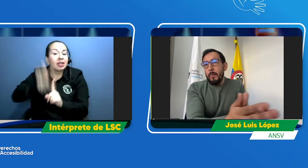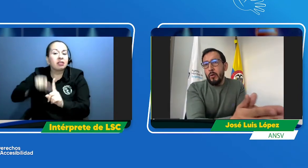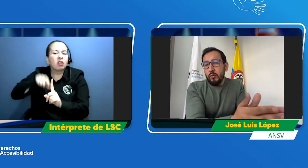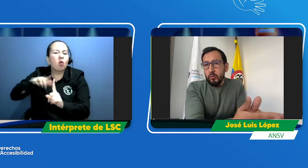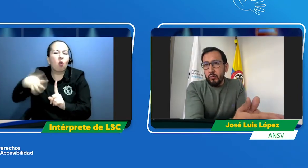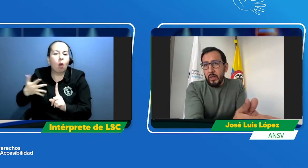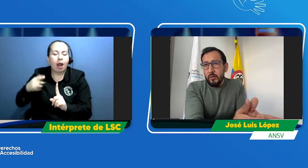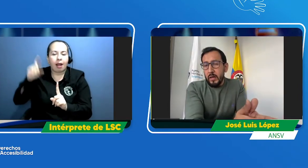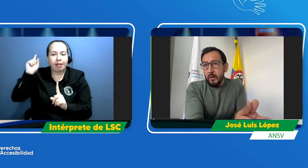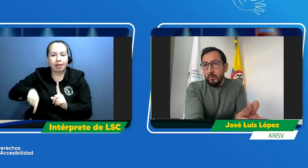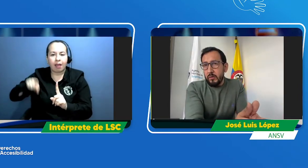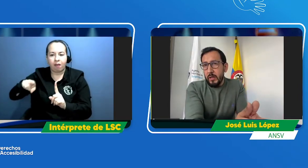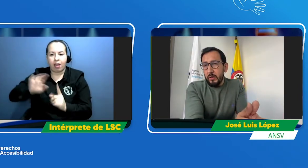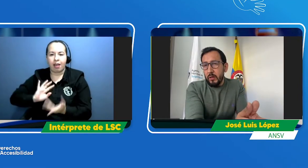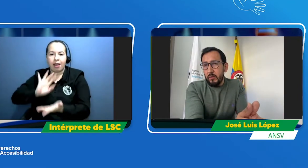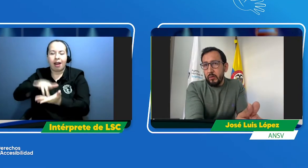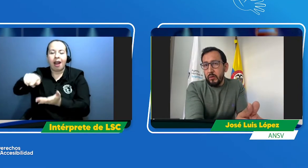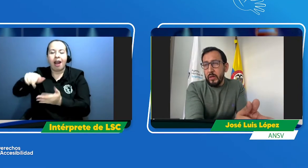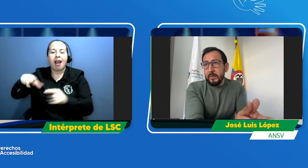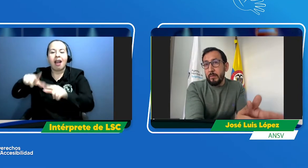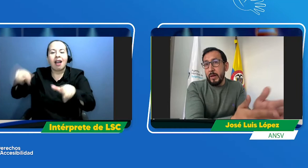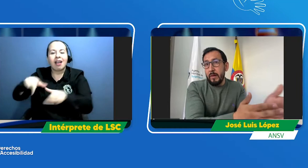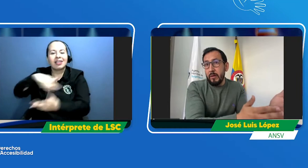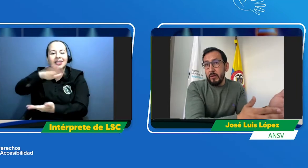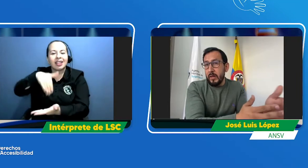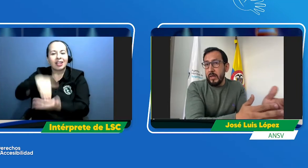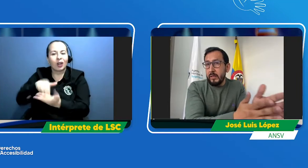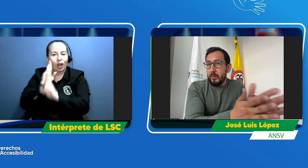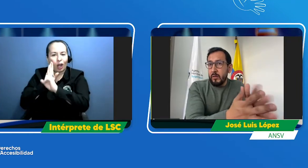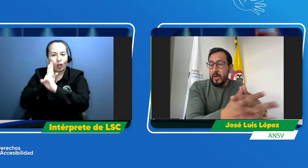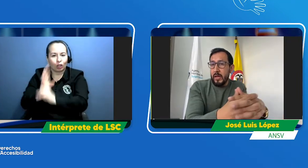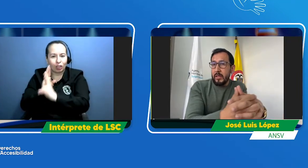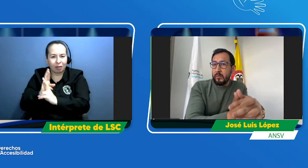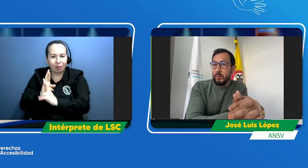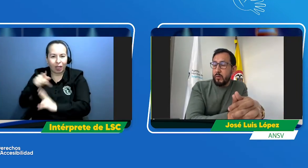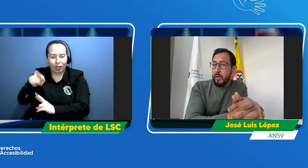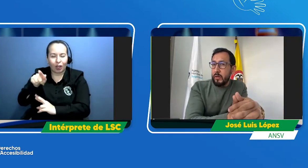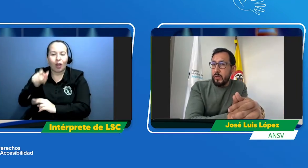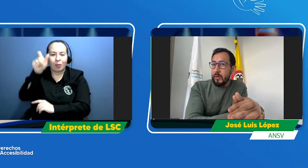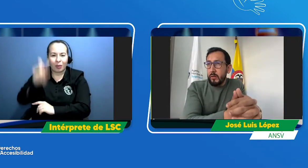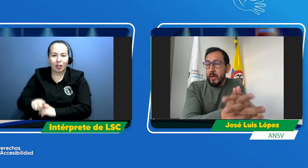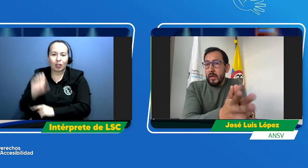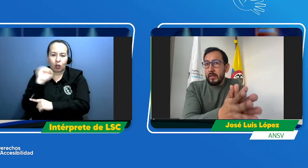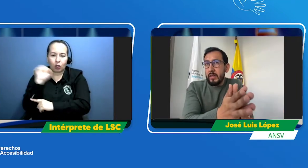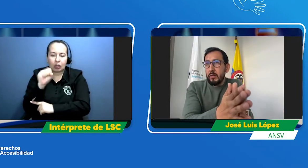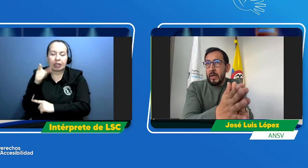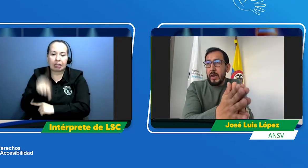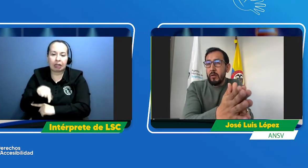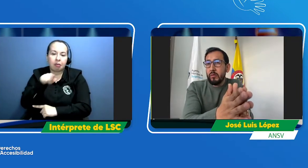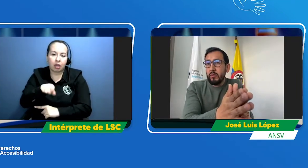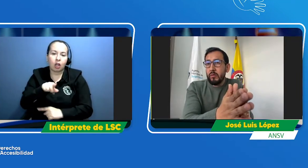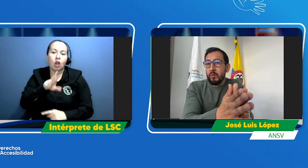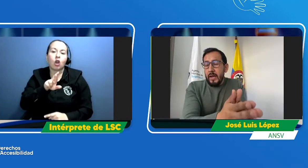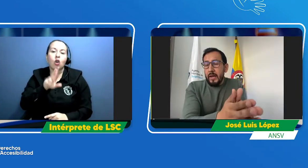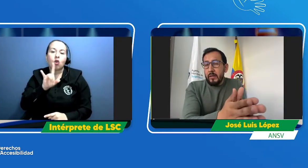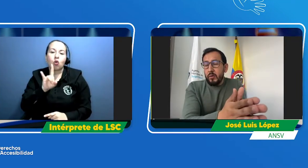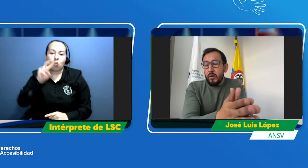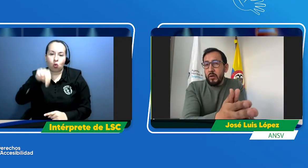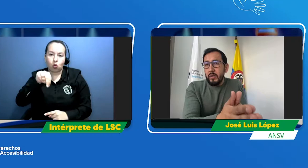su centro de reconocimiento de conductores previo registro en el registro único de tránsito, registro único nacional